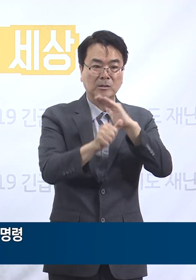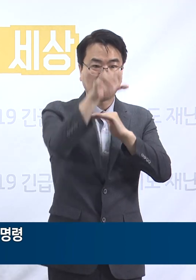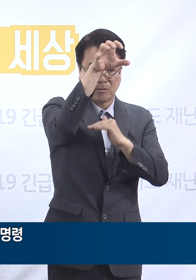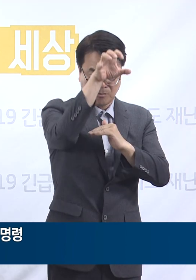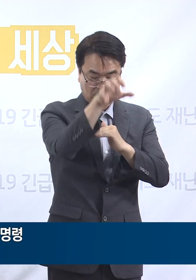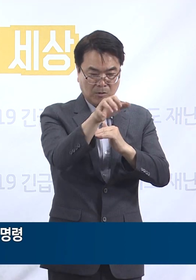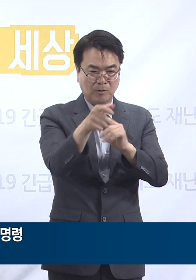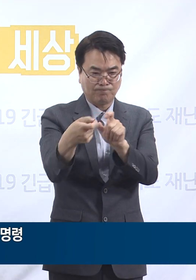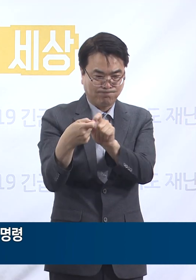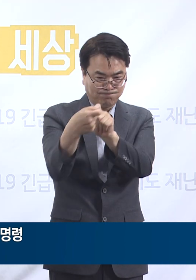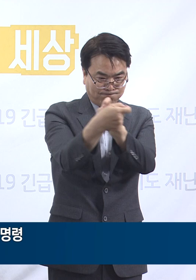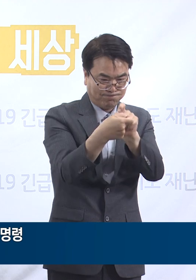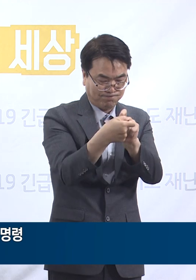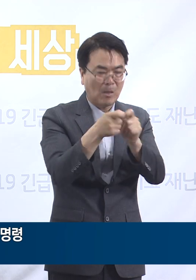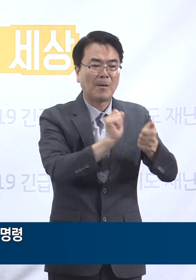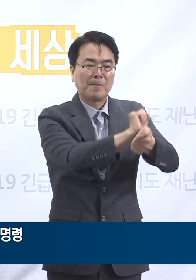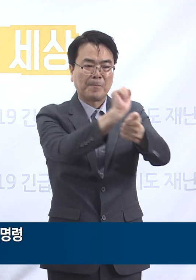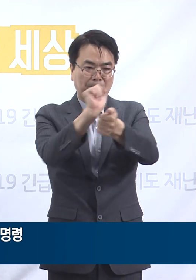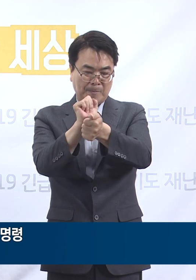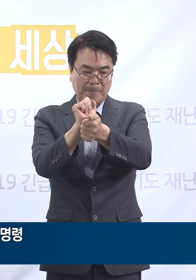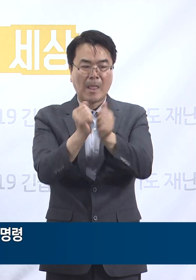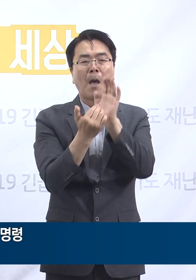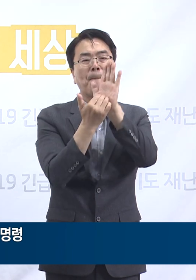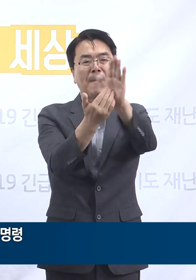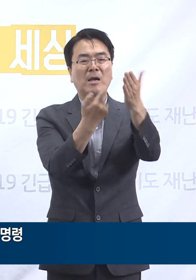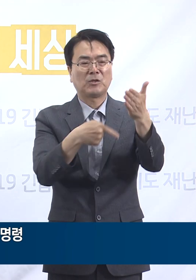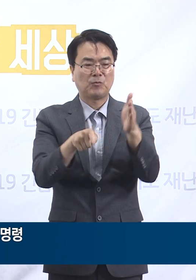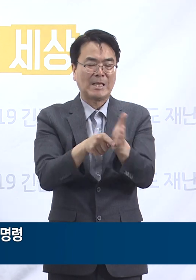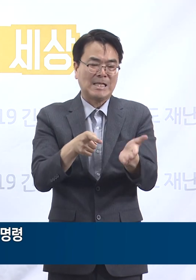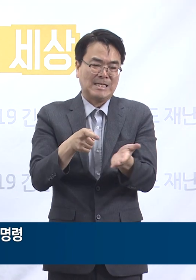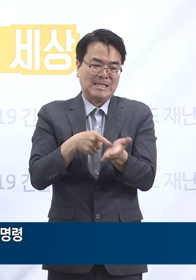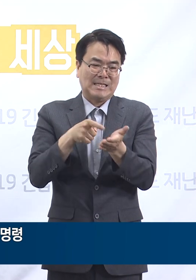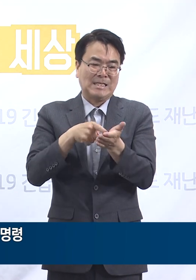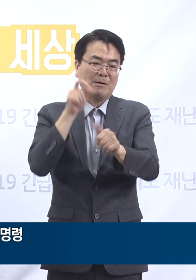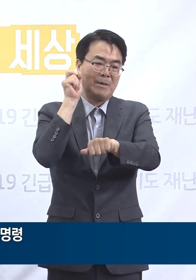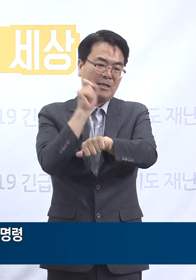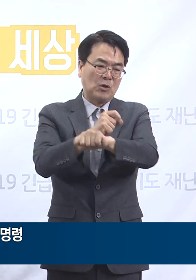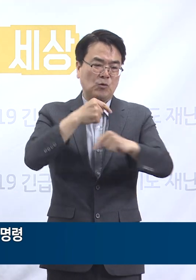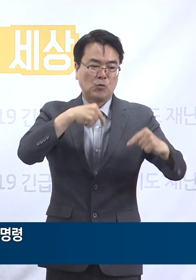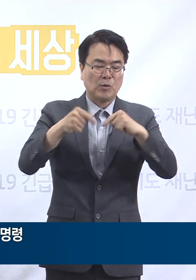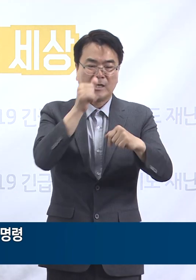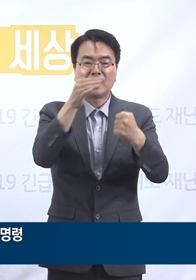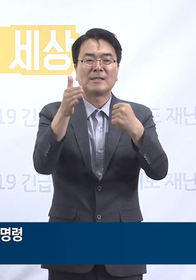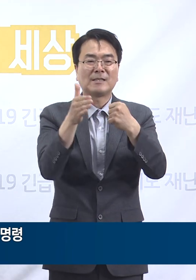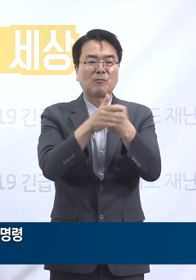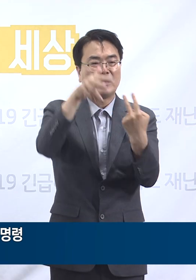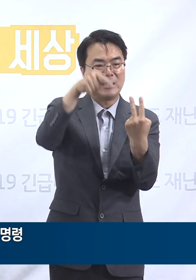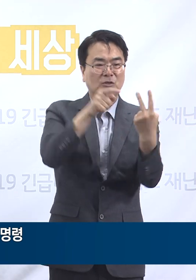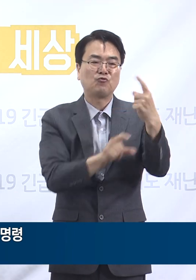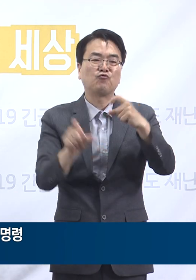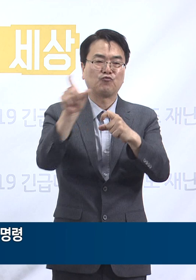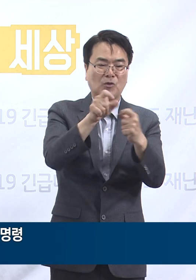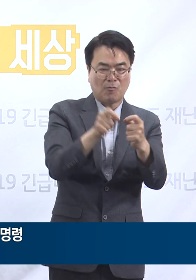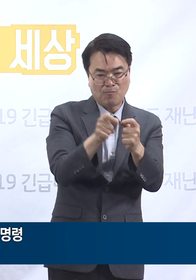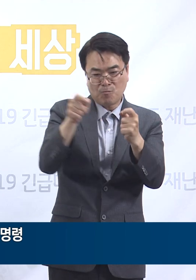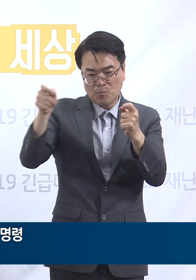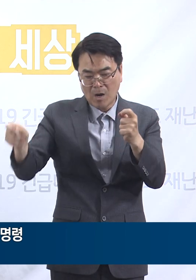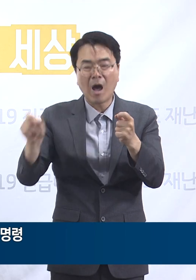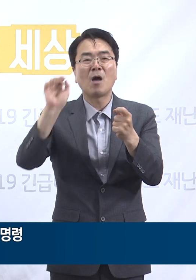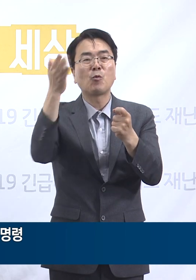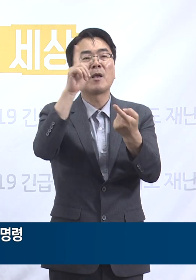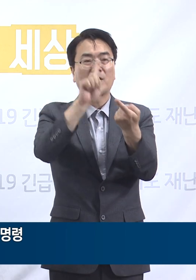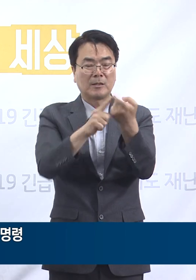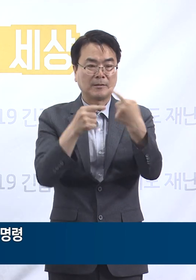달수 발생함에 따라 이를 예방하기 위한 긴급 조치로서 행정명령을 연장하게 되었습니다. 집합금지